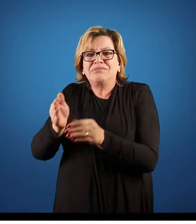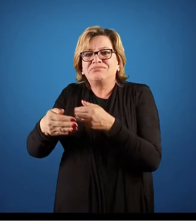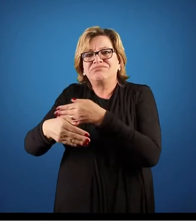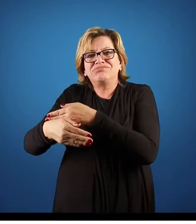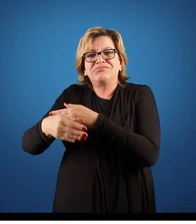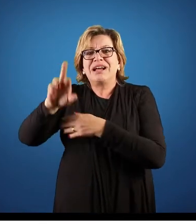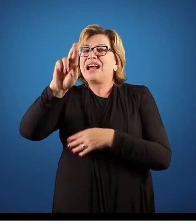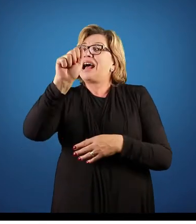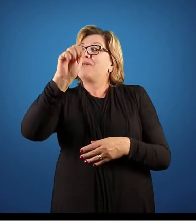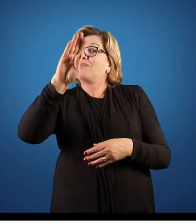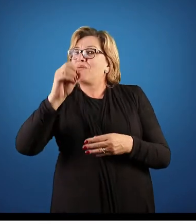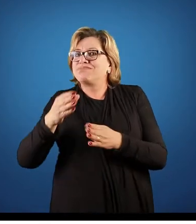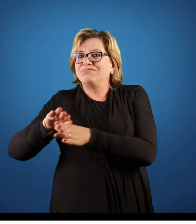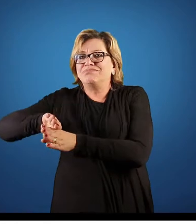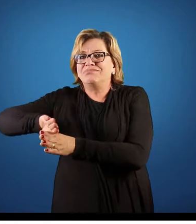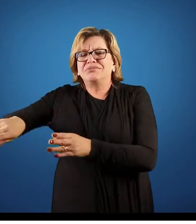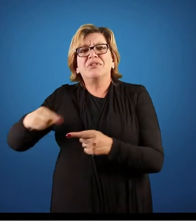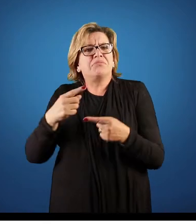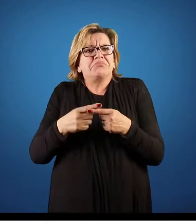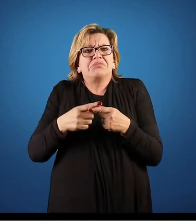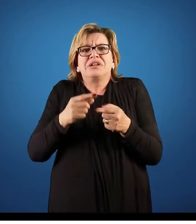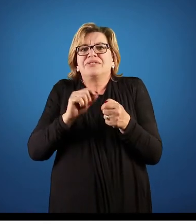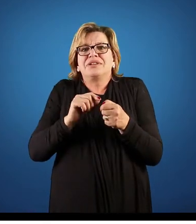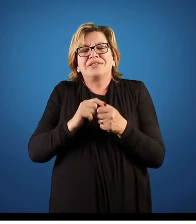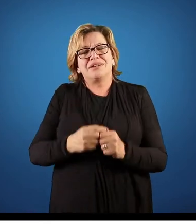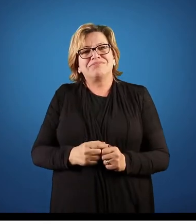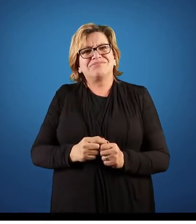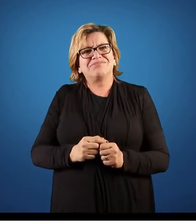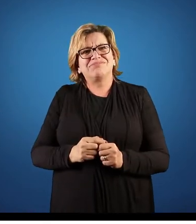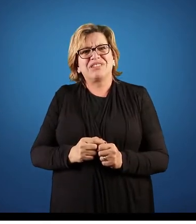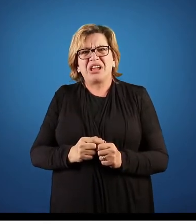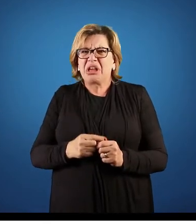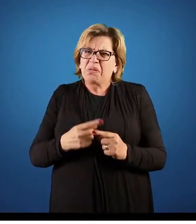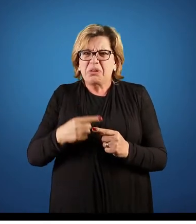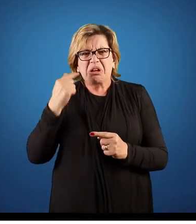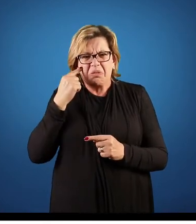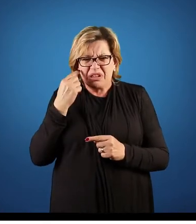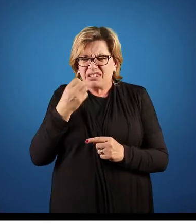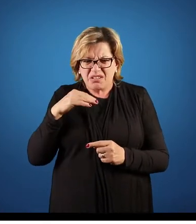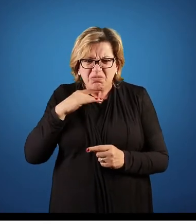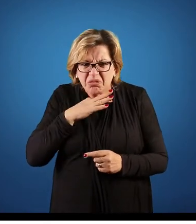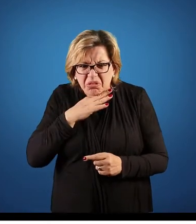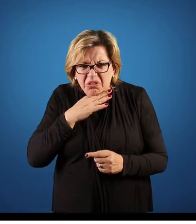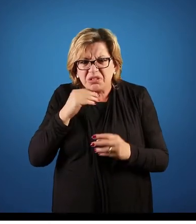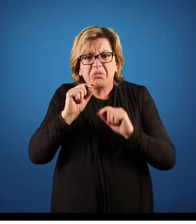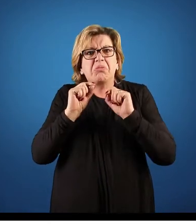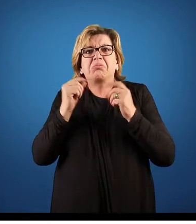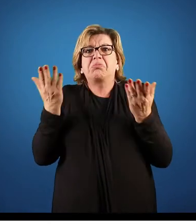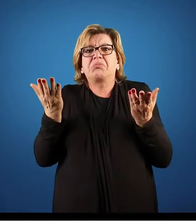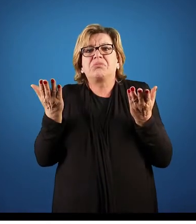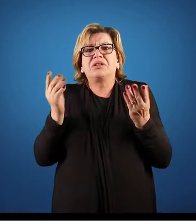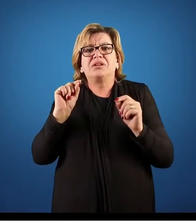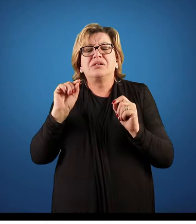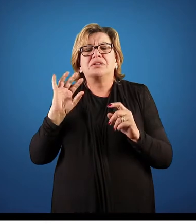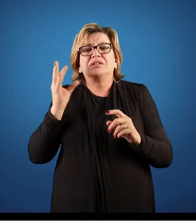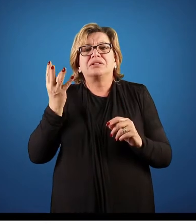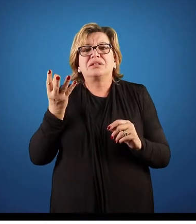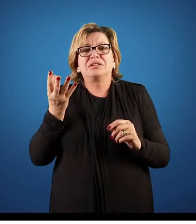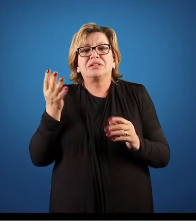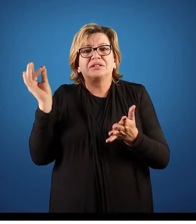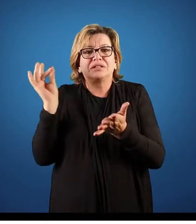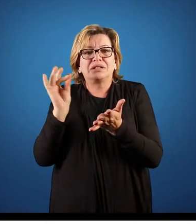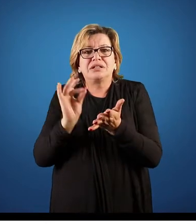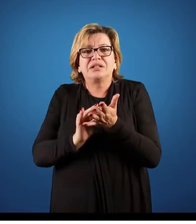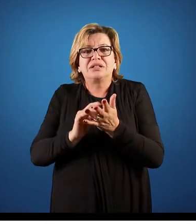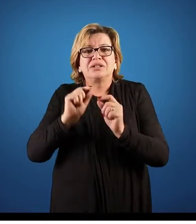Por que está sendo feito desse jeito? Ah, porque a cabeça não é bom, o rabo não é bom, o que acontece? Na realidade,